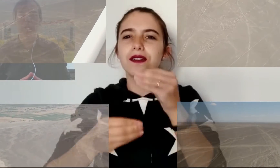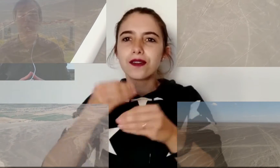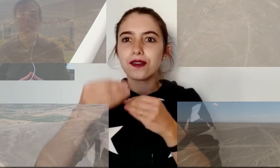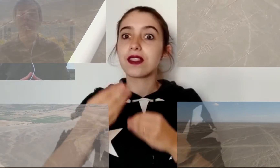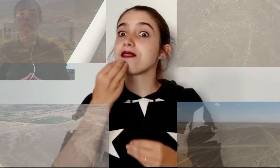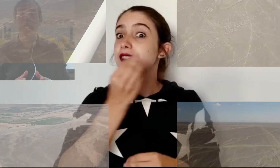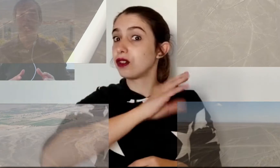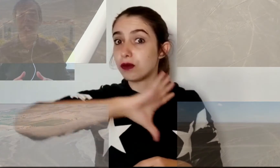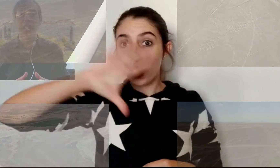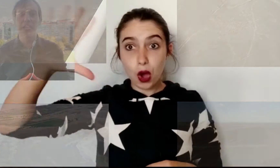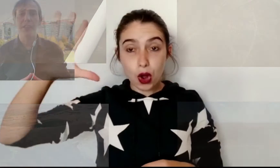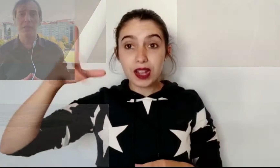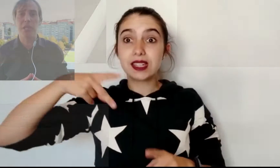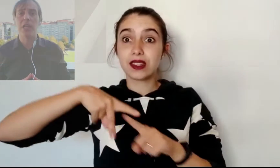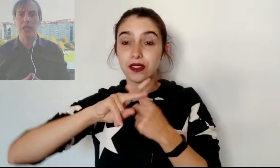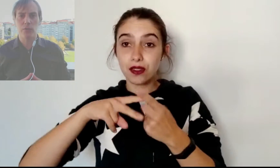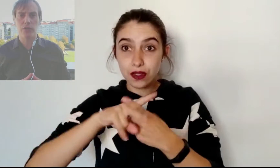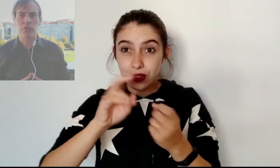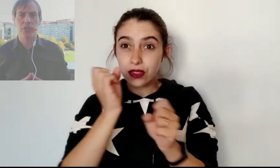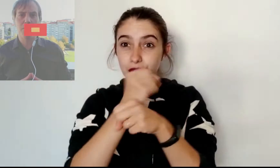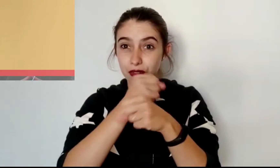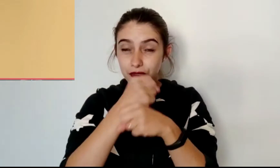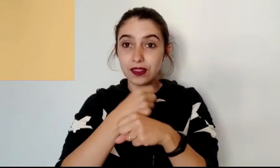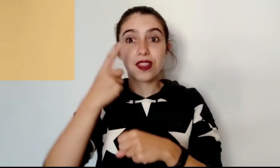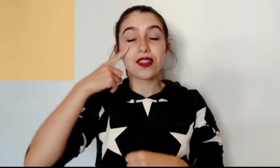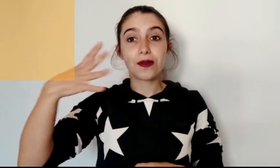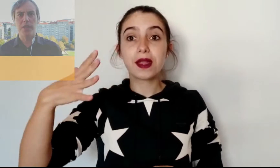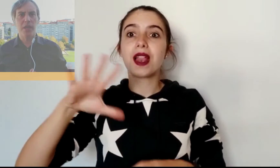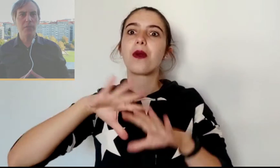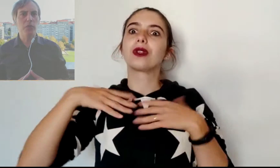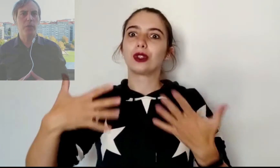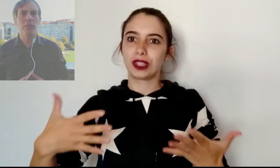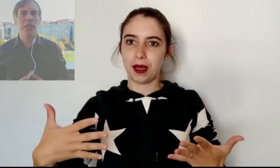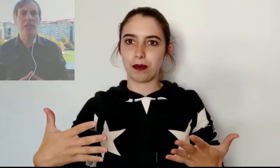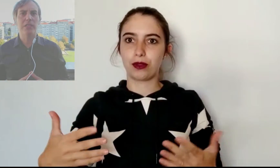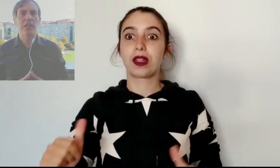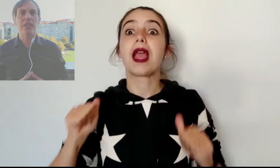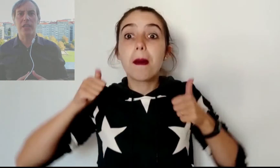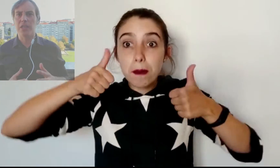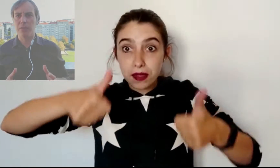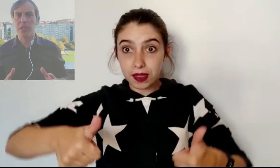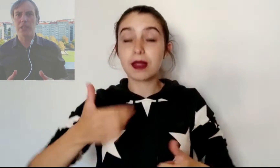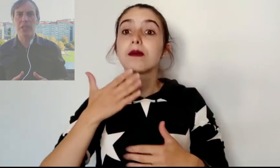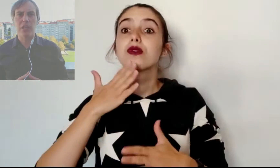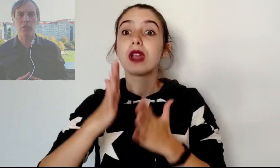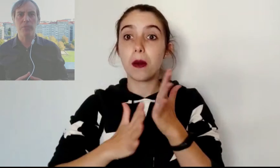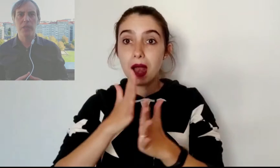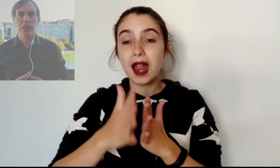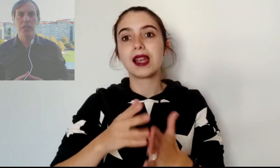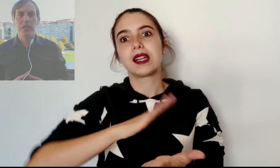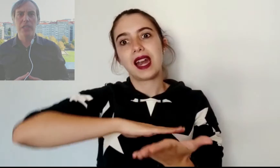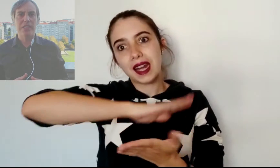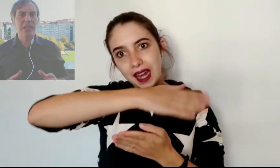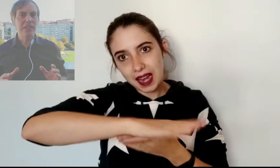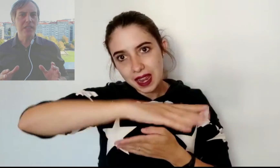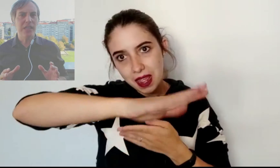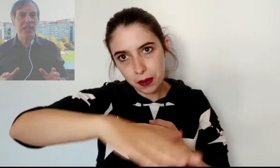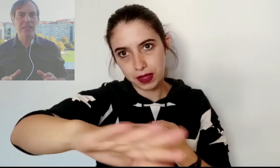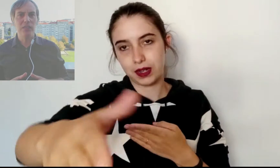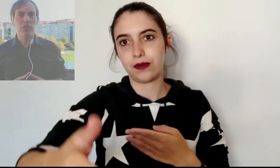proyectos de ingeniería civil en nuestros tiempos. Comenzaremos por hablarles del relieve del terreno. Y es que este gigantesco